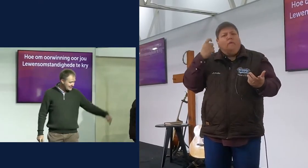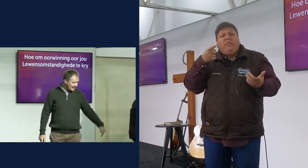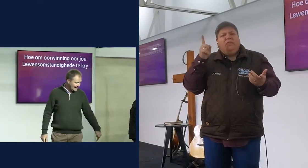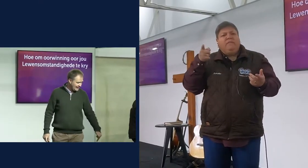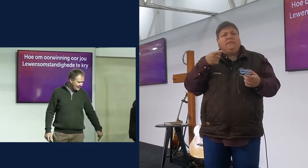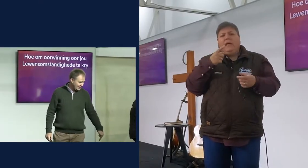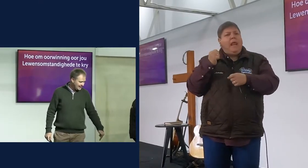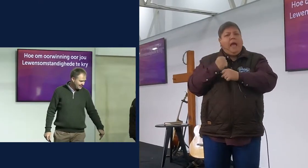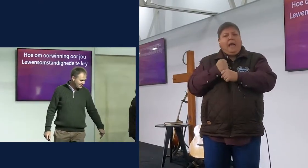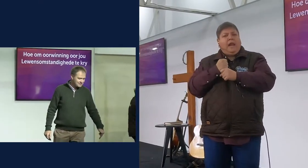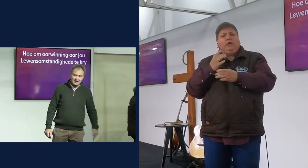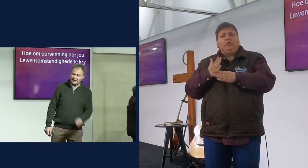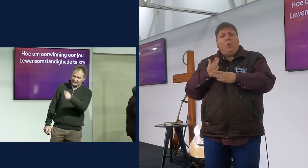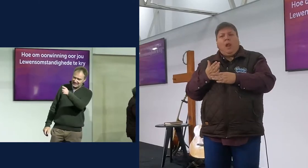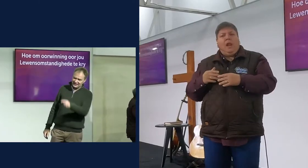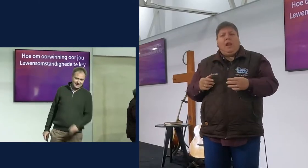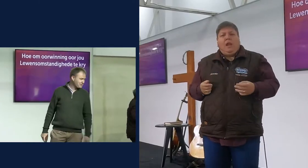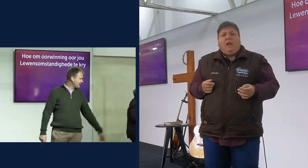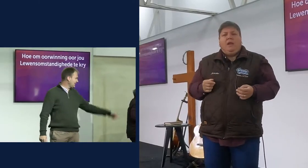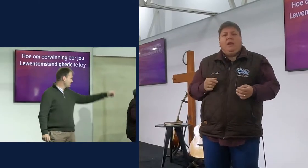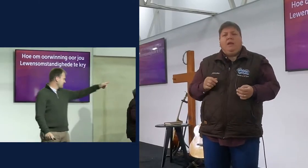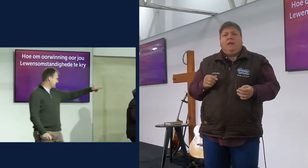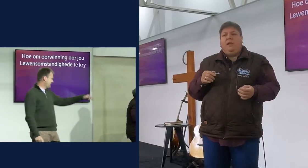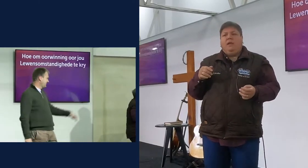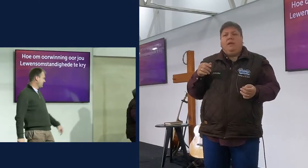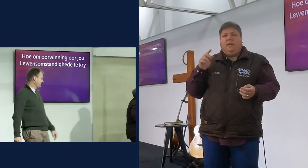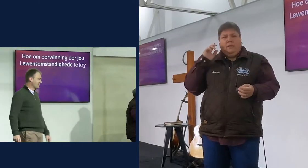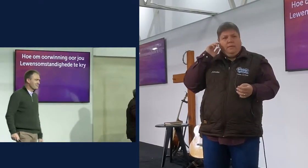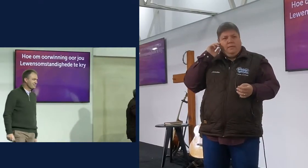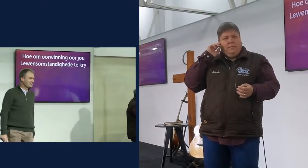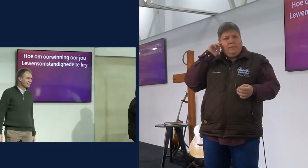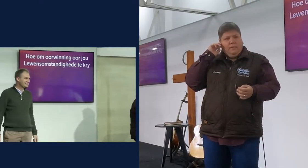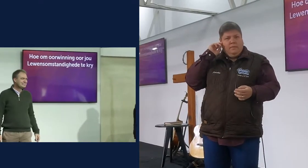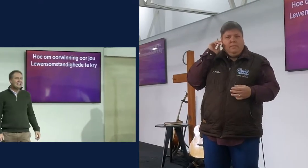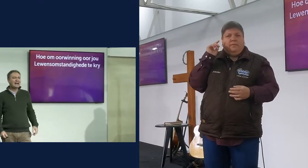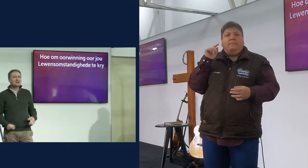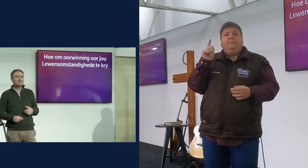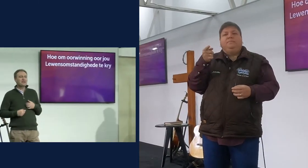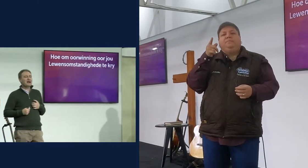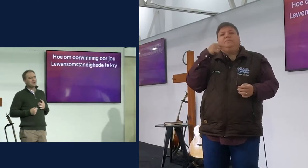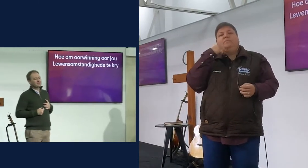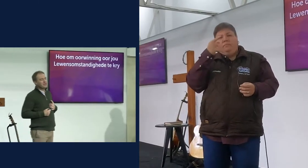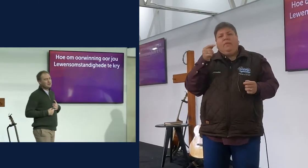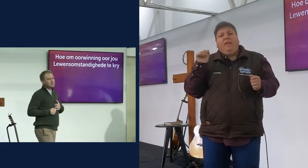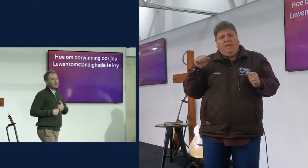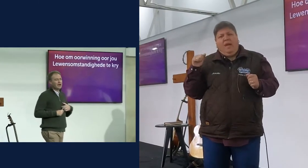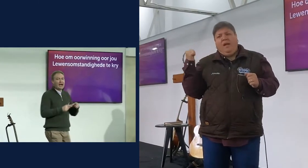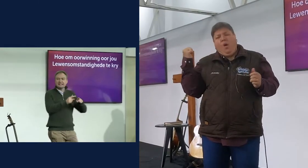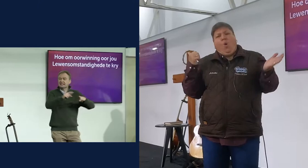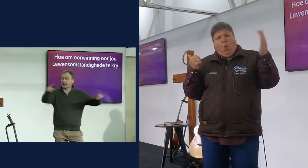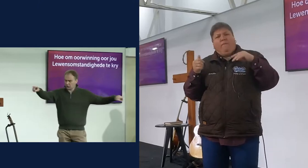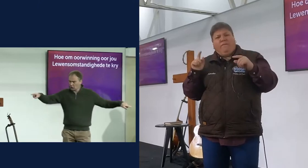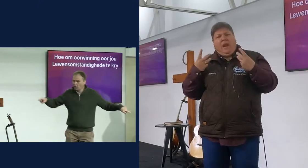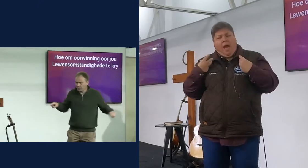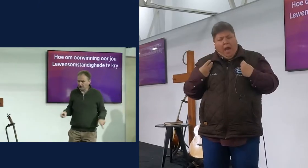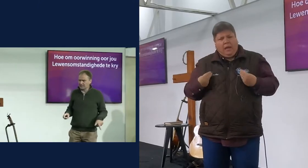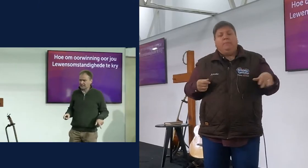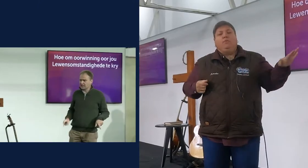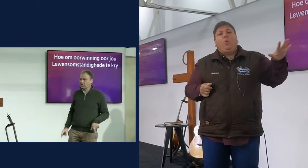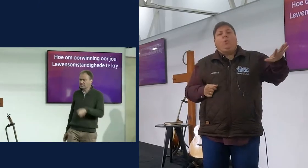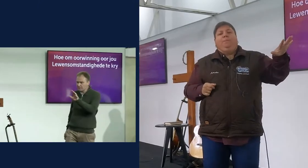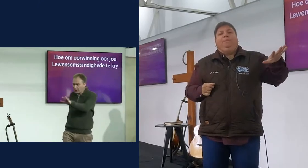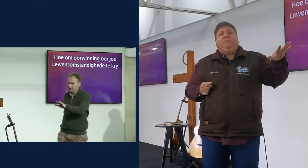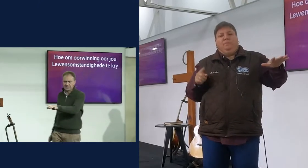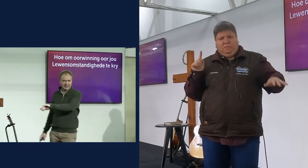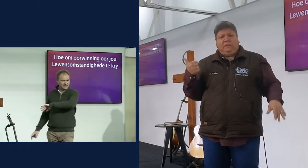iemand was nie in Graai nie? Hy vertel die grapie, ken nie waar is jy, dankie vir die aang van volgen, nou, nou, nou, ek dink, klomp van ons